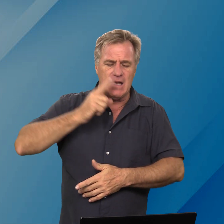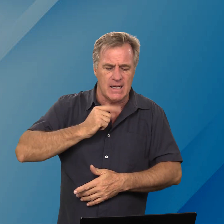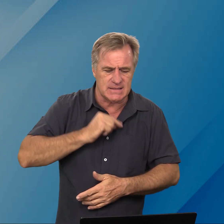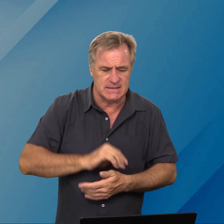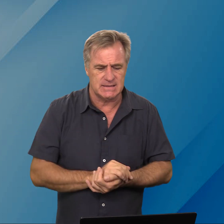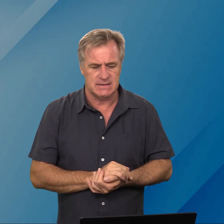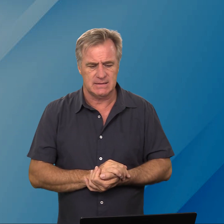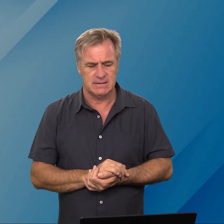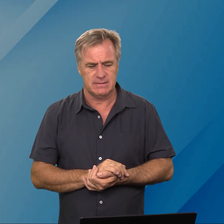nazies